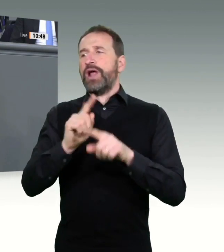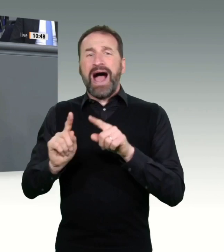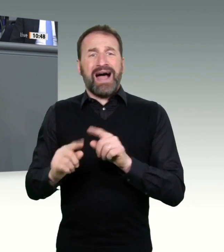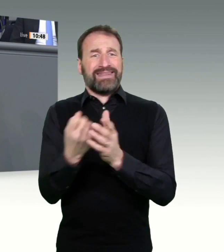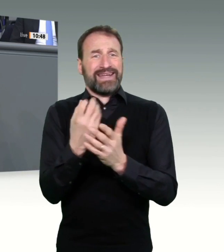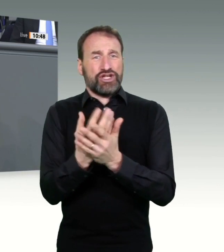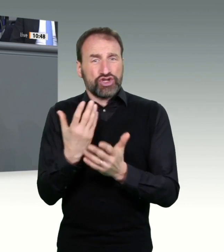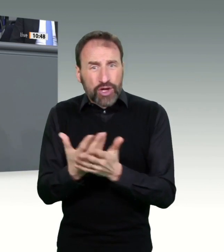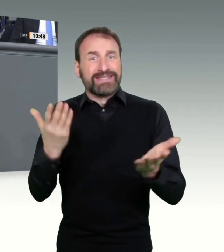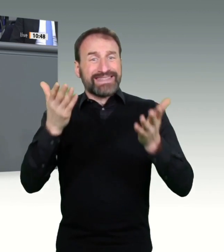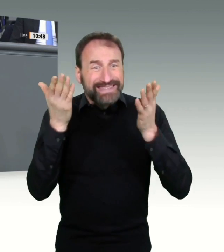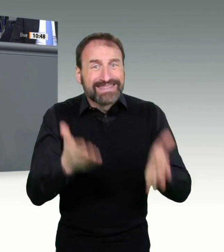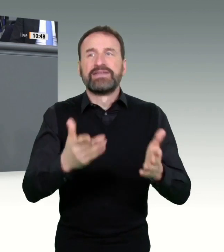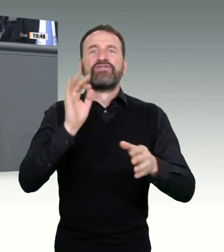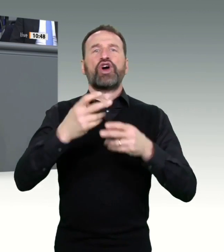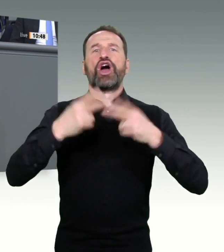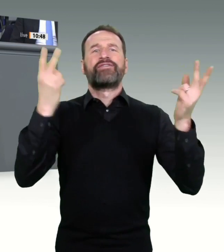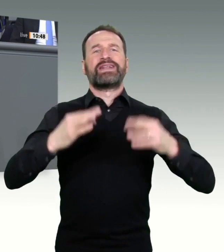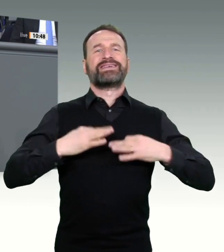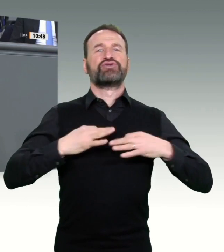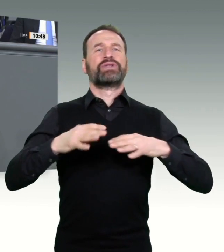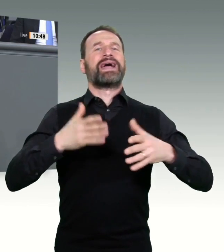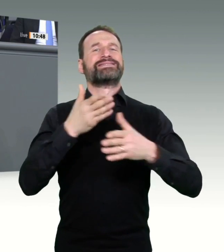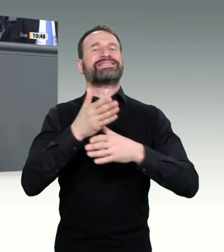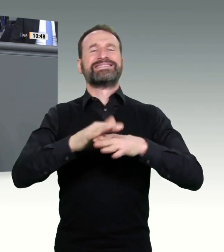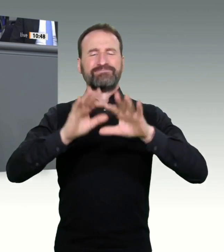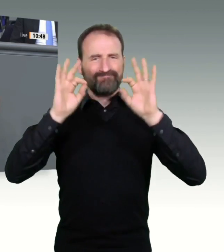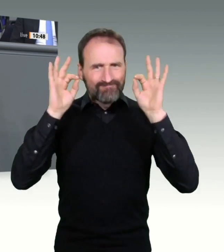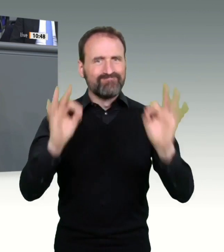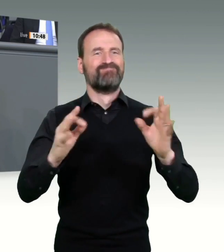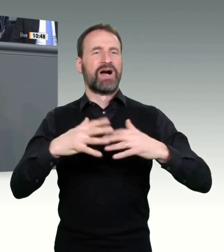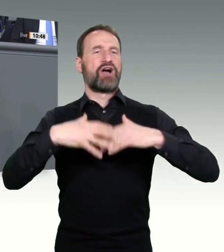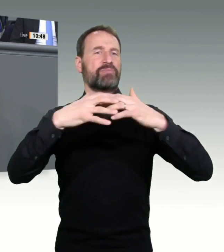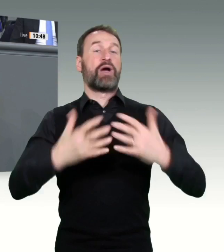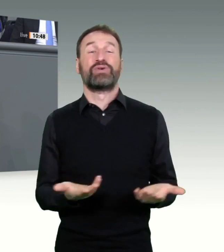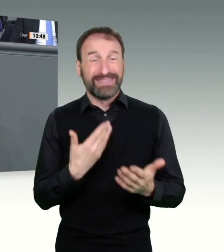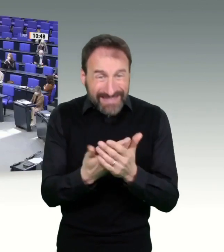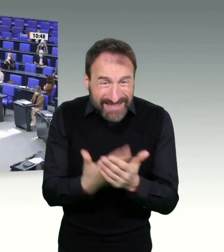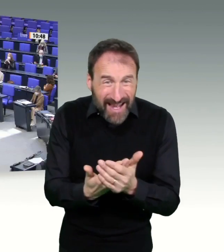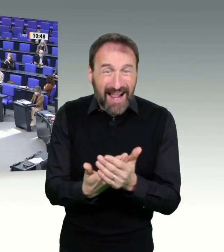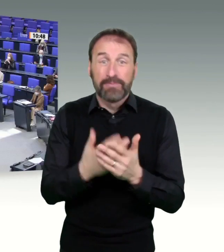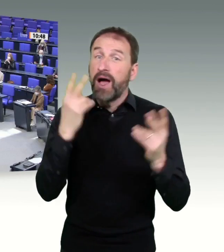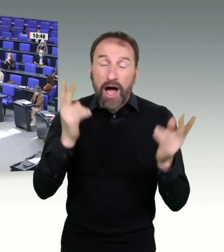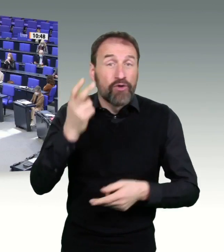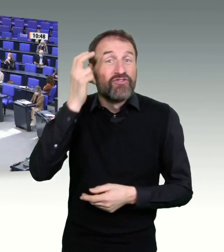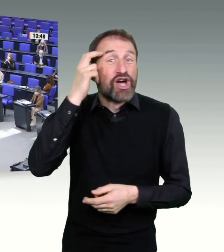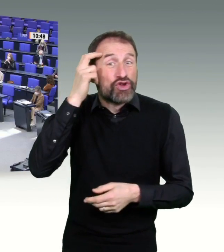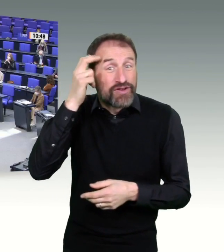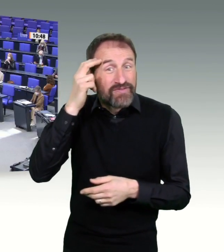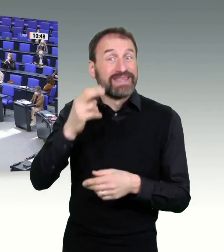verantwortungslosen Kürzungspolitik ruiniert haben. Am Ende gab es in vielen Gesundheitszentren überhaupt keine Ärzte mehr.